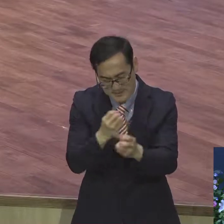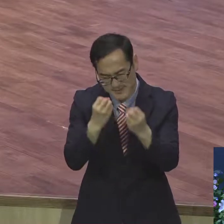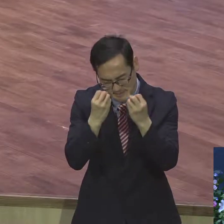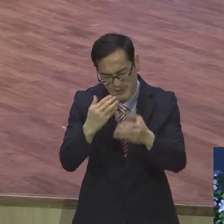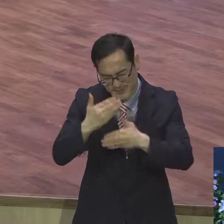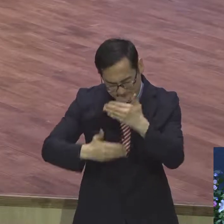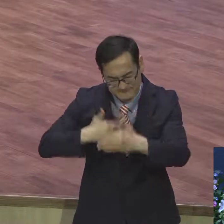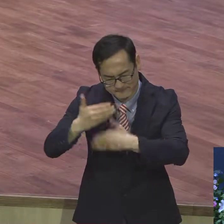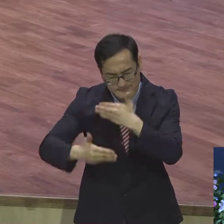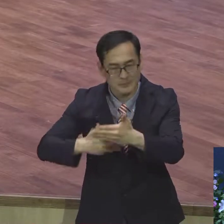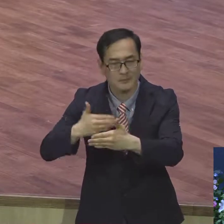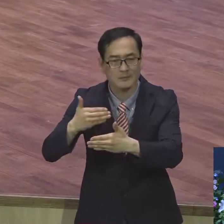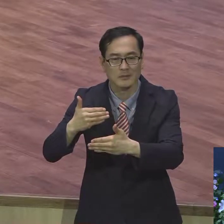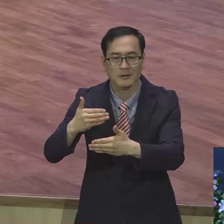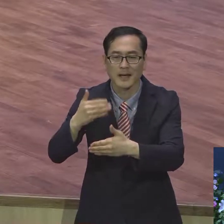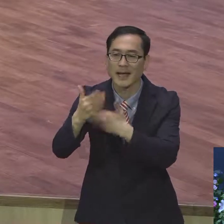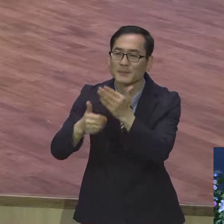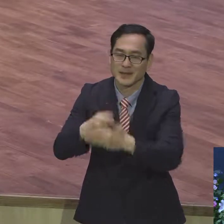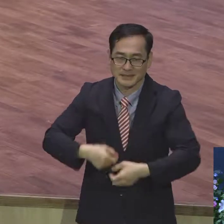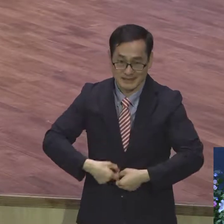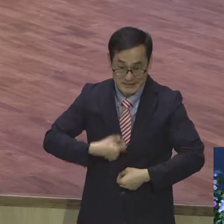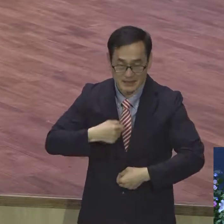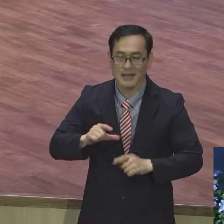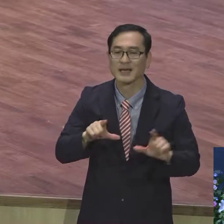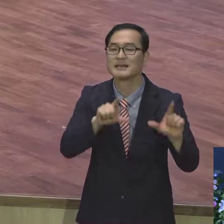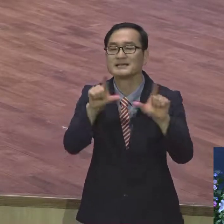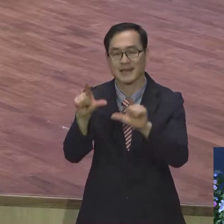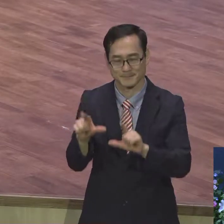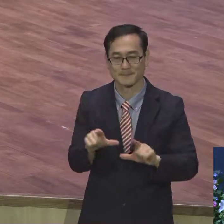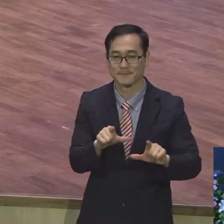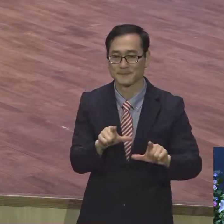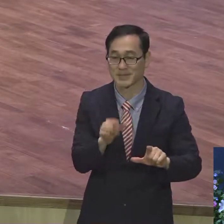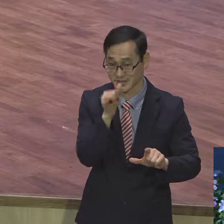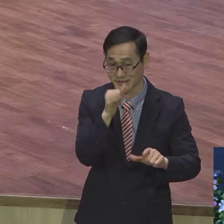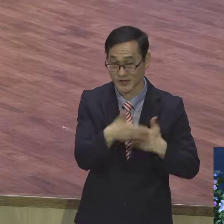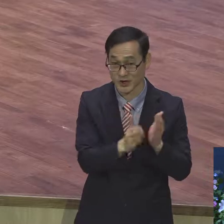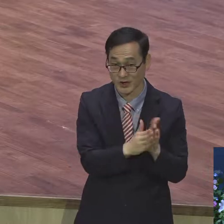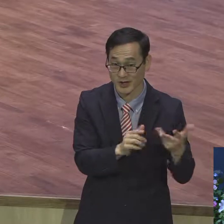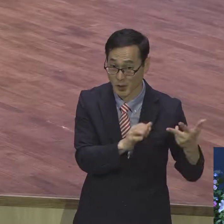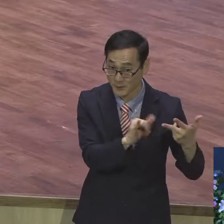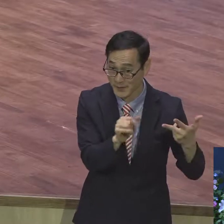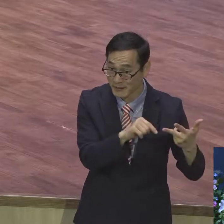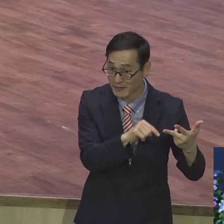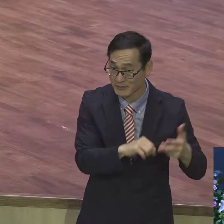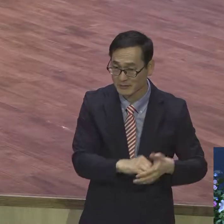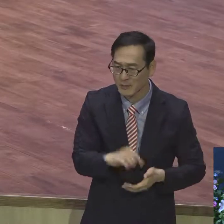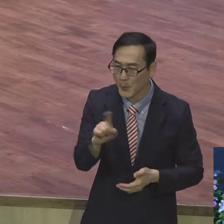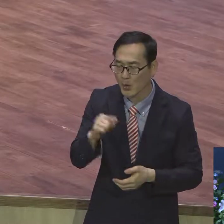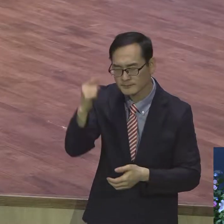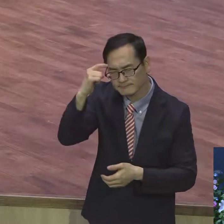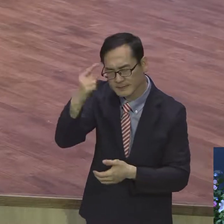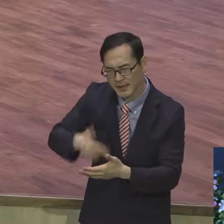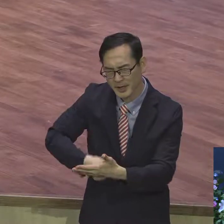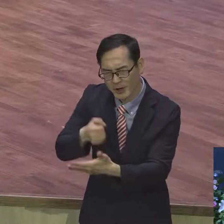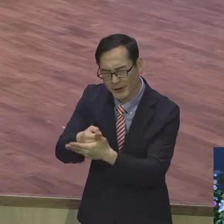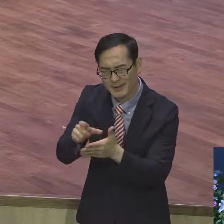이루는 삶을 살았어요. 그래서 무슨 여러분이 뭘 결정할 때라든가 무슨 말을 할 때라든가